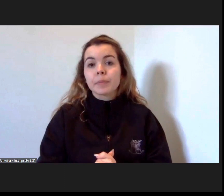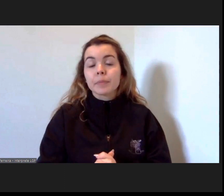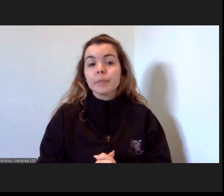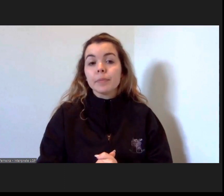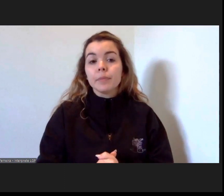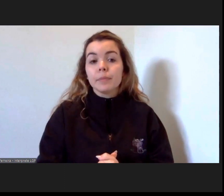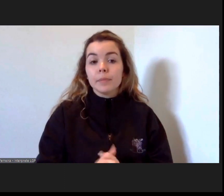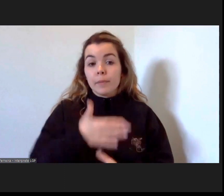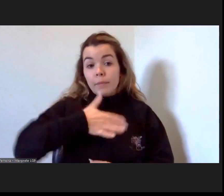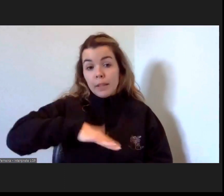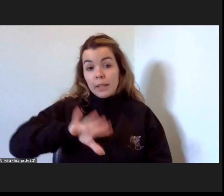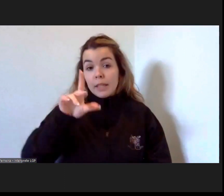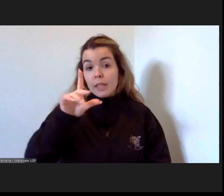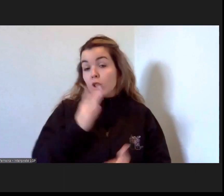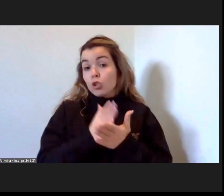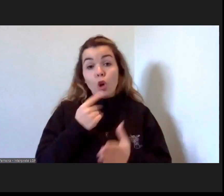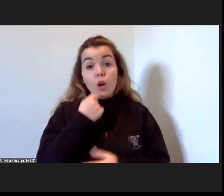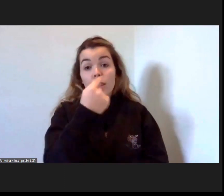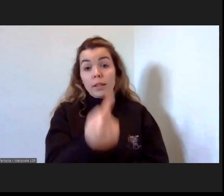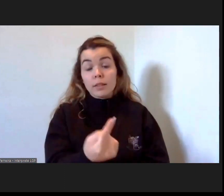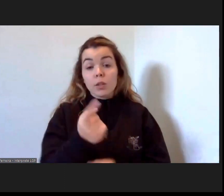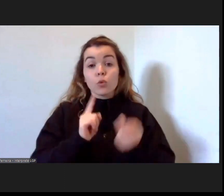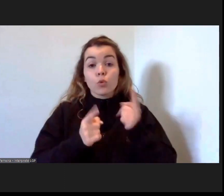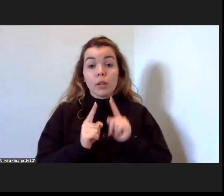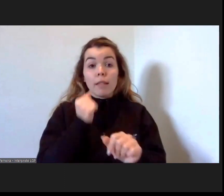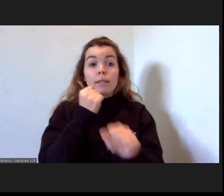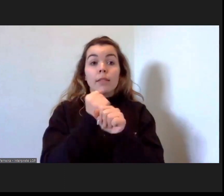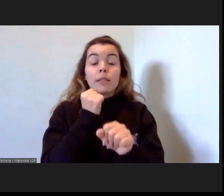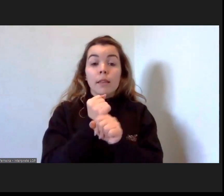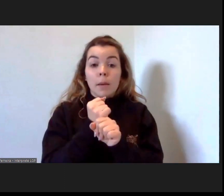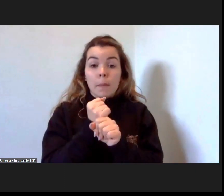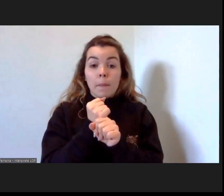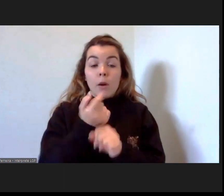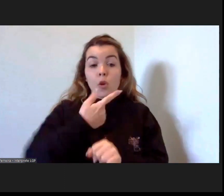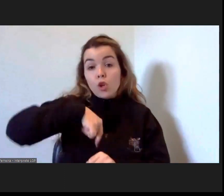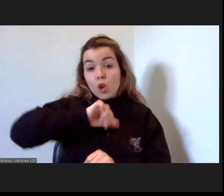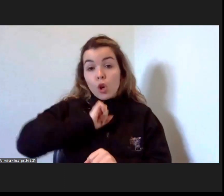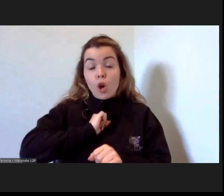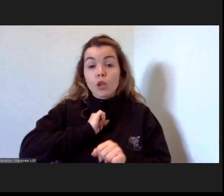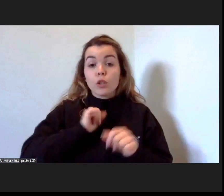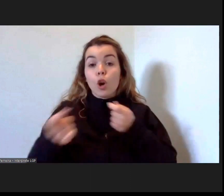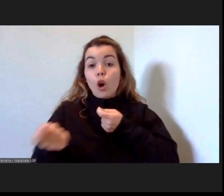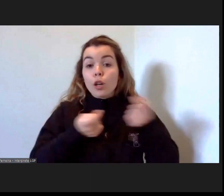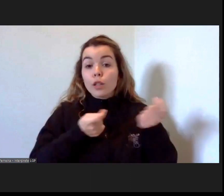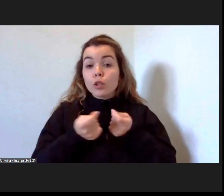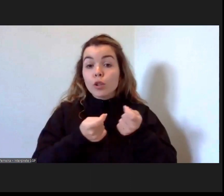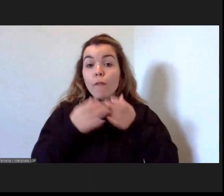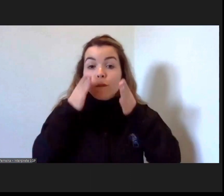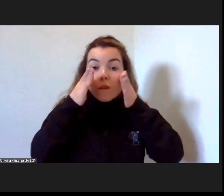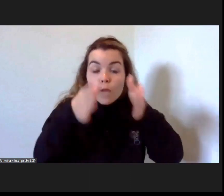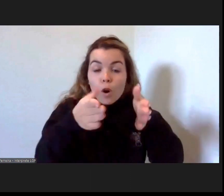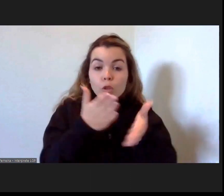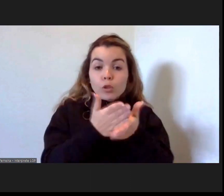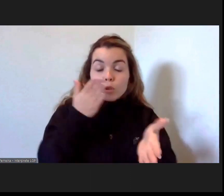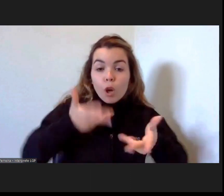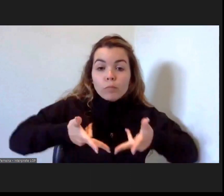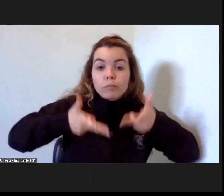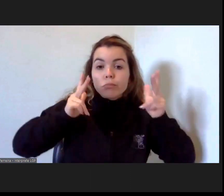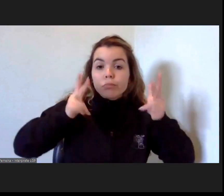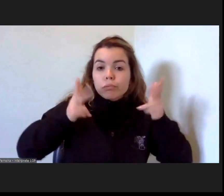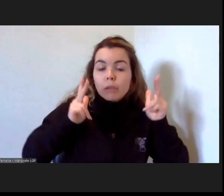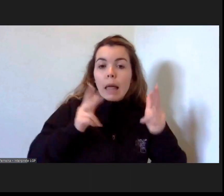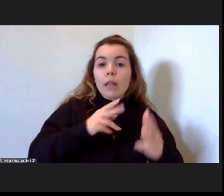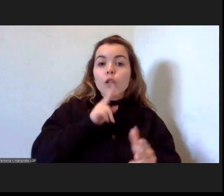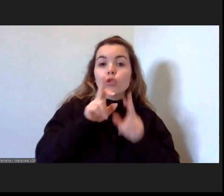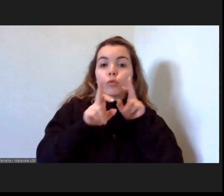queria também só dizer que o trabalho da nossa organização se entra não só na disponibilização de respostas para as pessoas